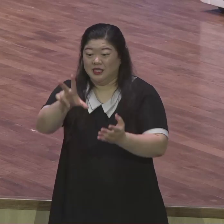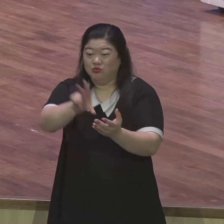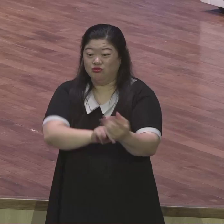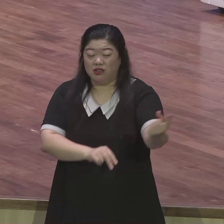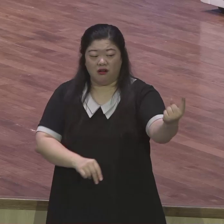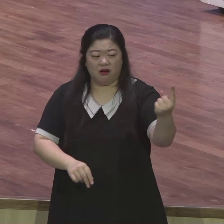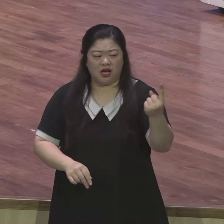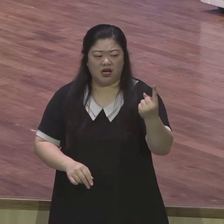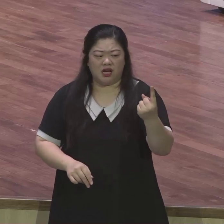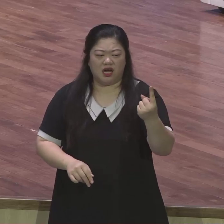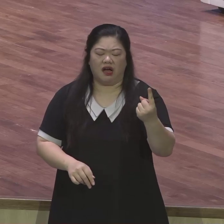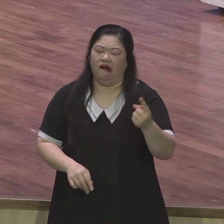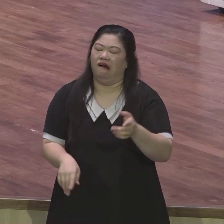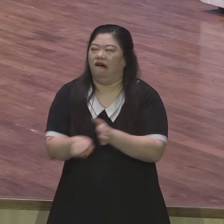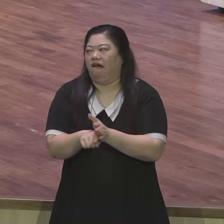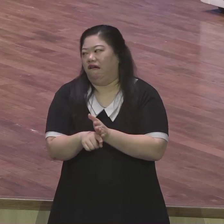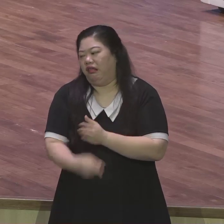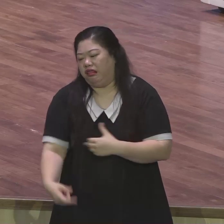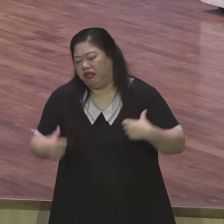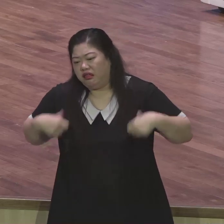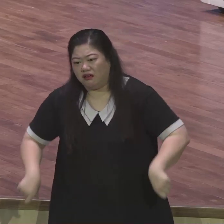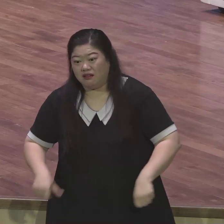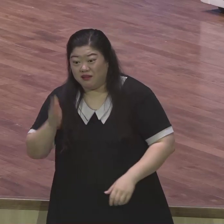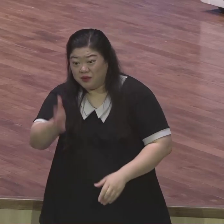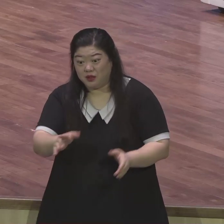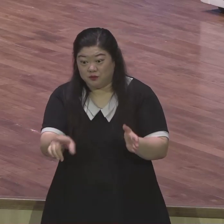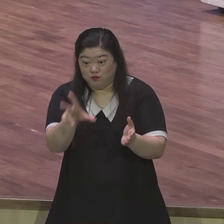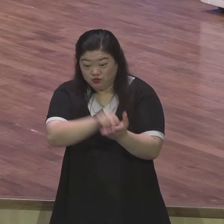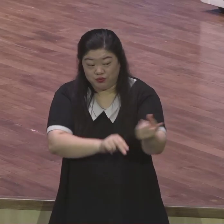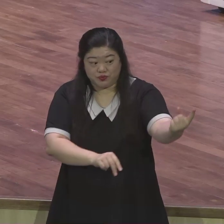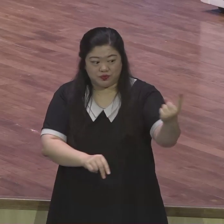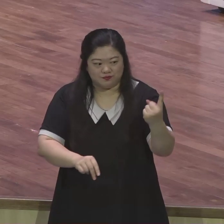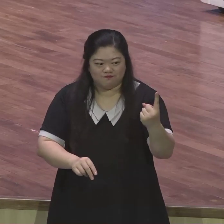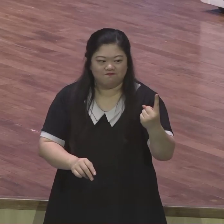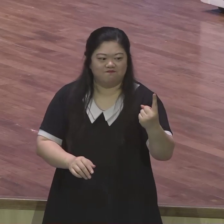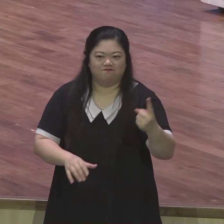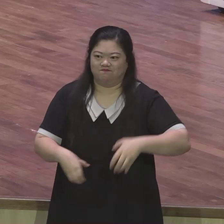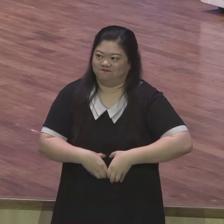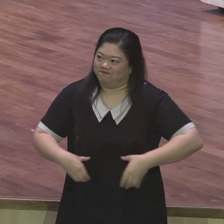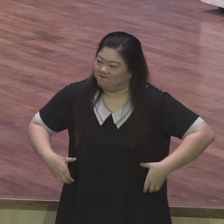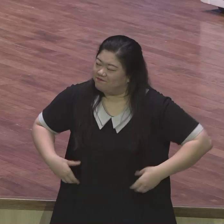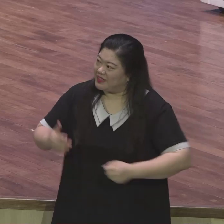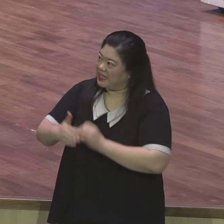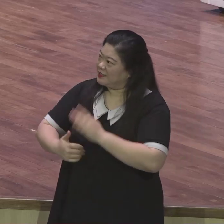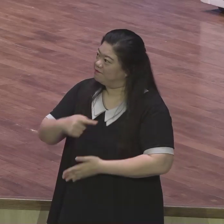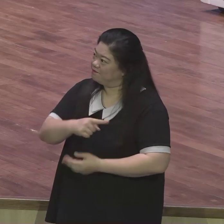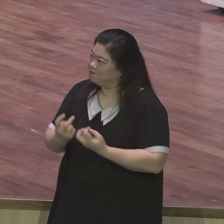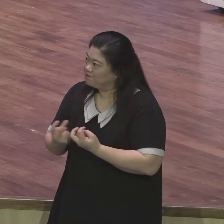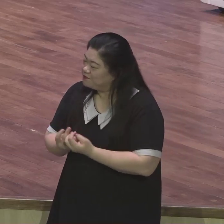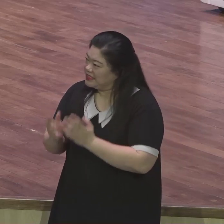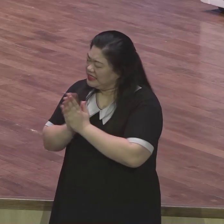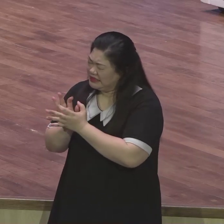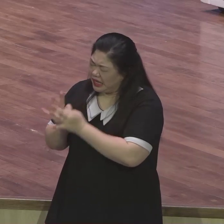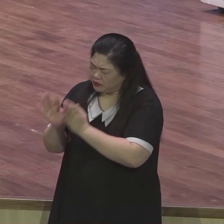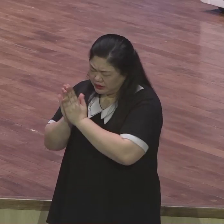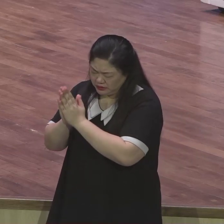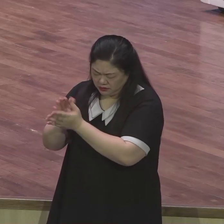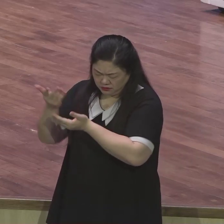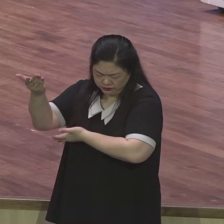겁니다 그때 하나님이 우리에게 담대함을 주셔서 문제와 고난과 맞서 싸울 수 있는 믿음을 주신다는 것입니다 고난을